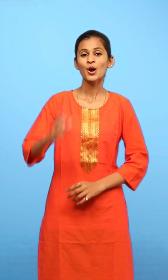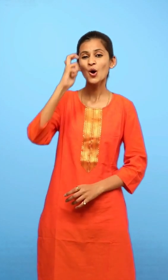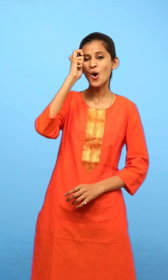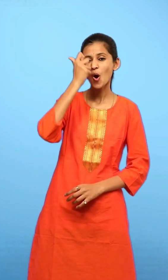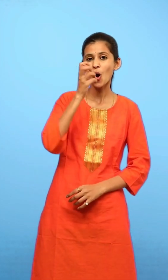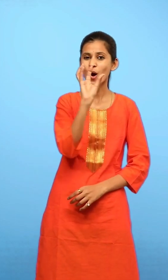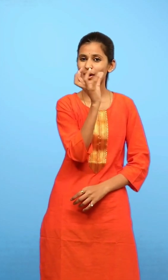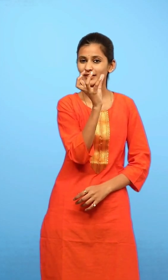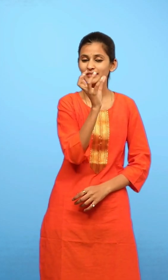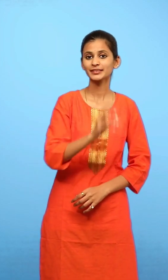संतरा